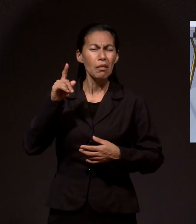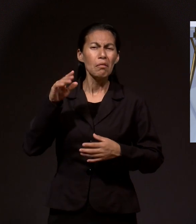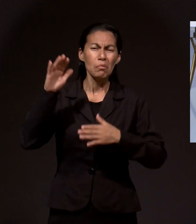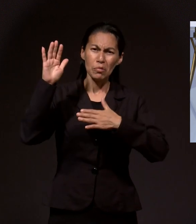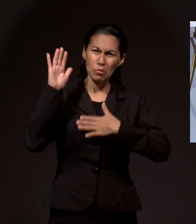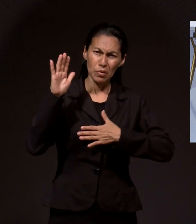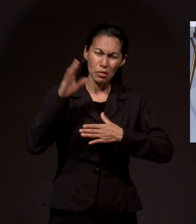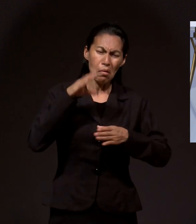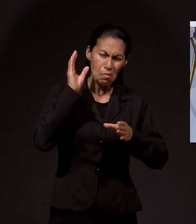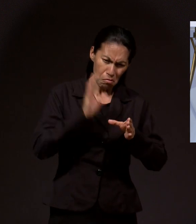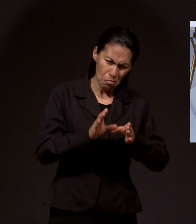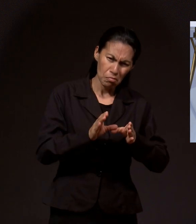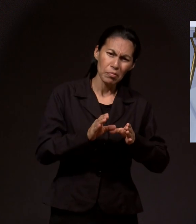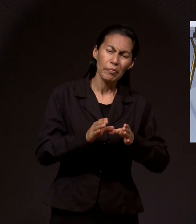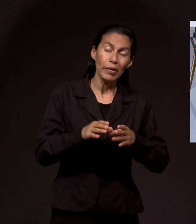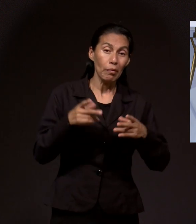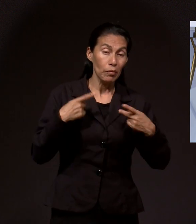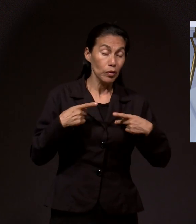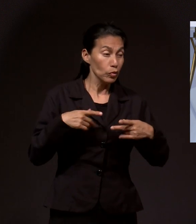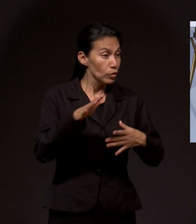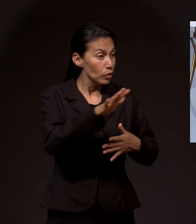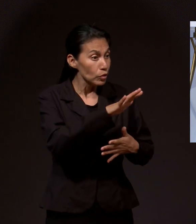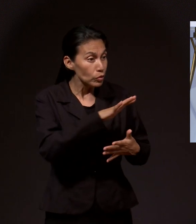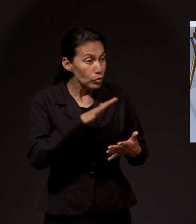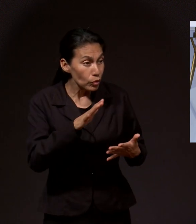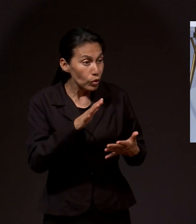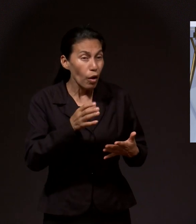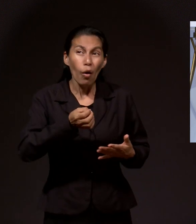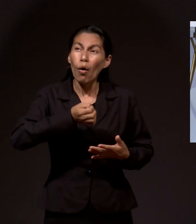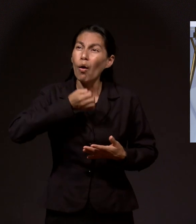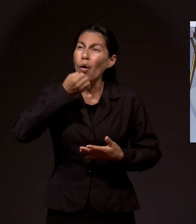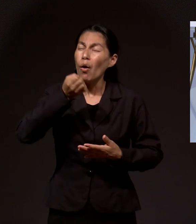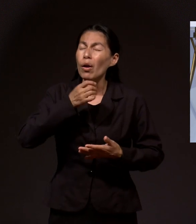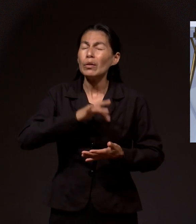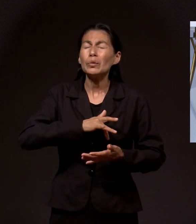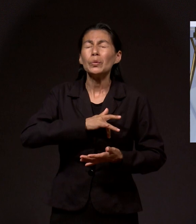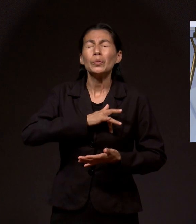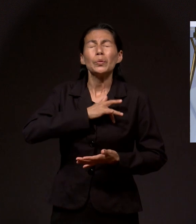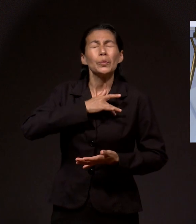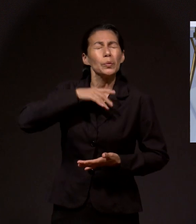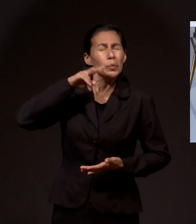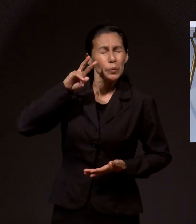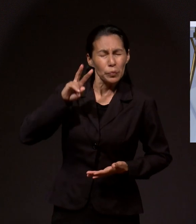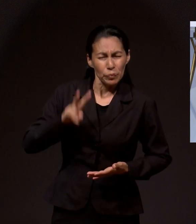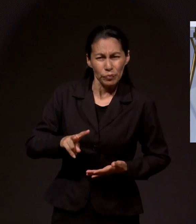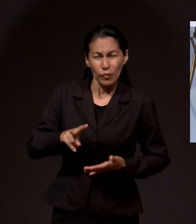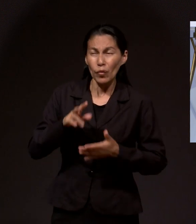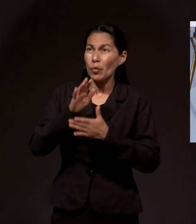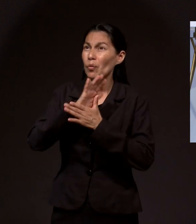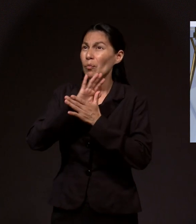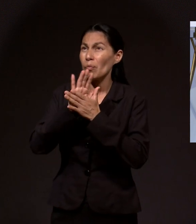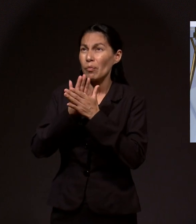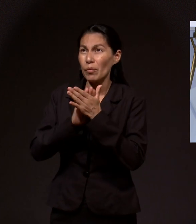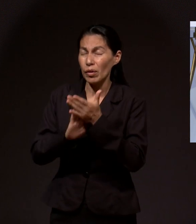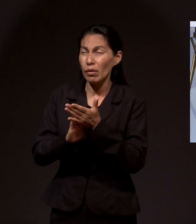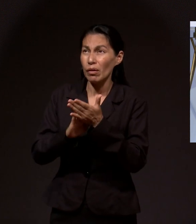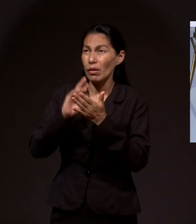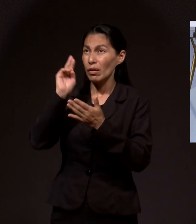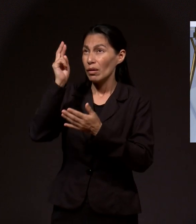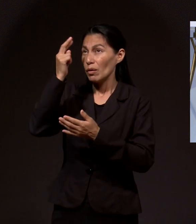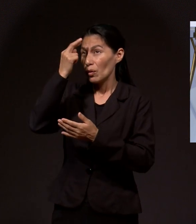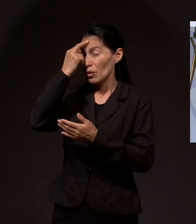promesas a aquellos que sinceramente en oración, con humildad le